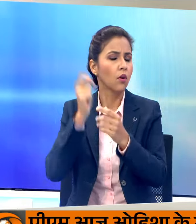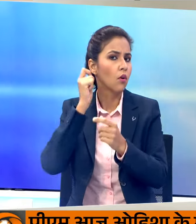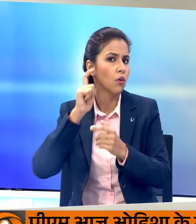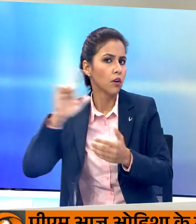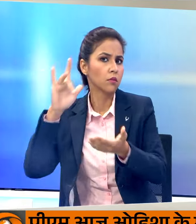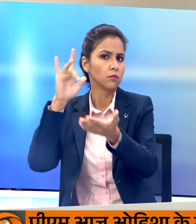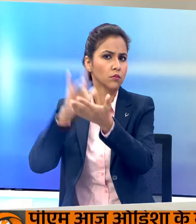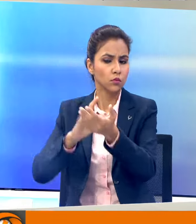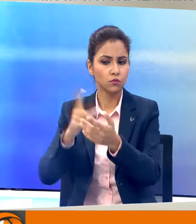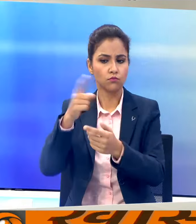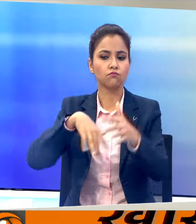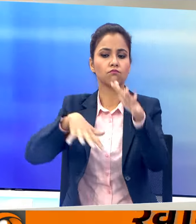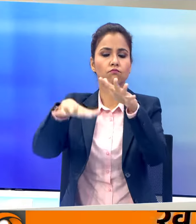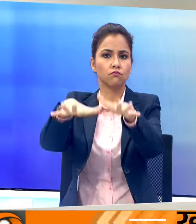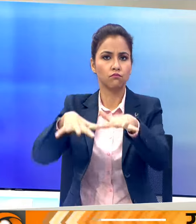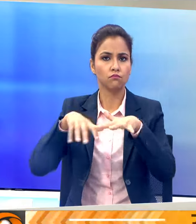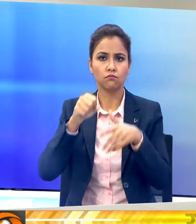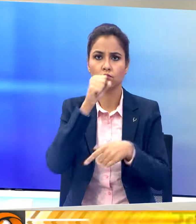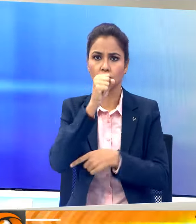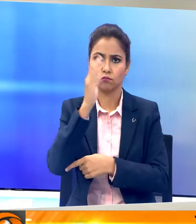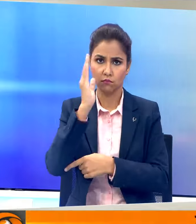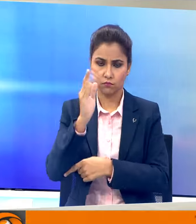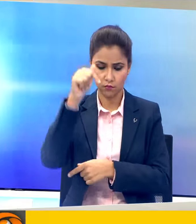चुनावी राली को संबोधित करेंगे